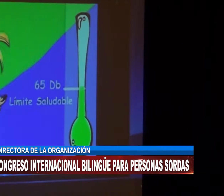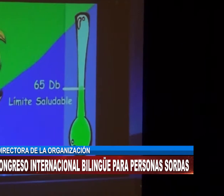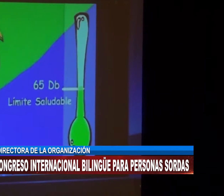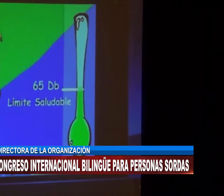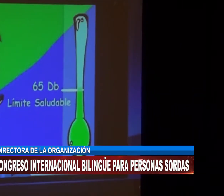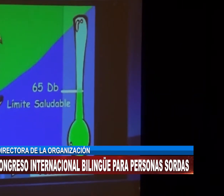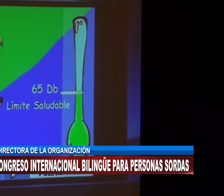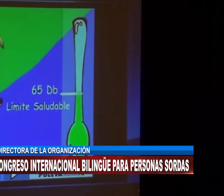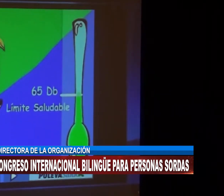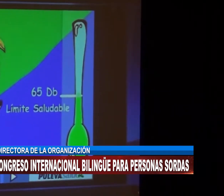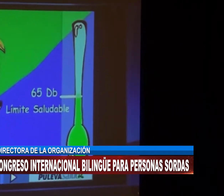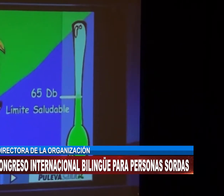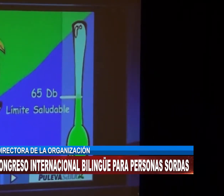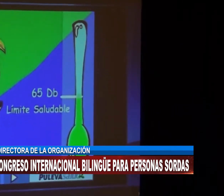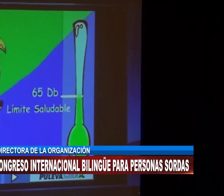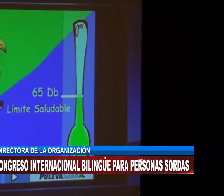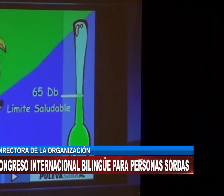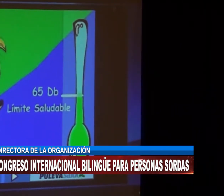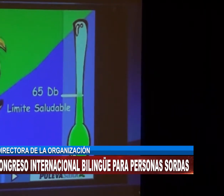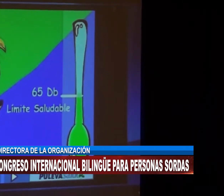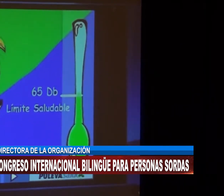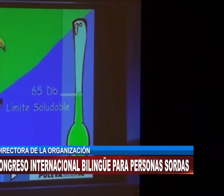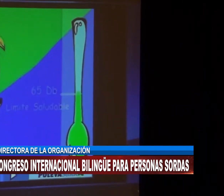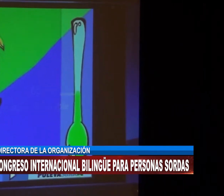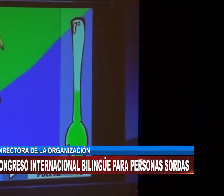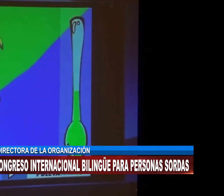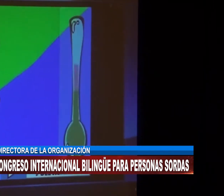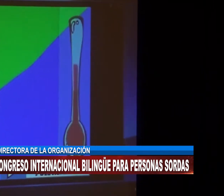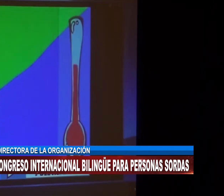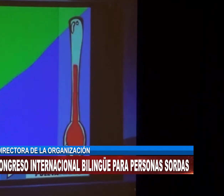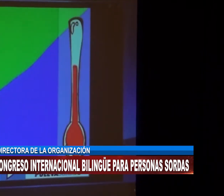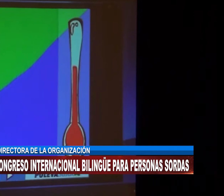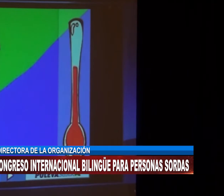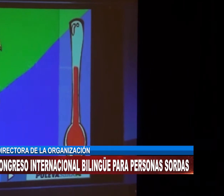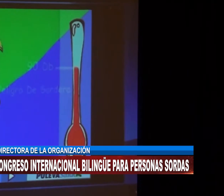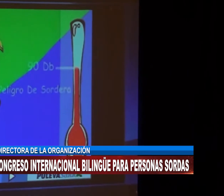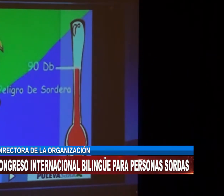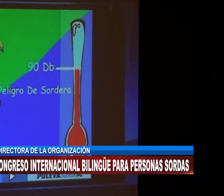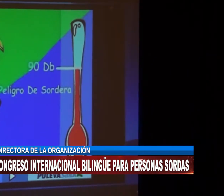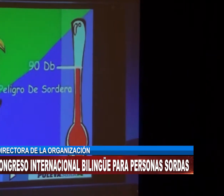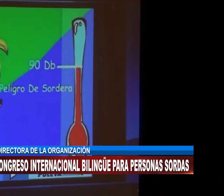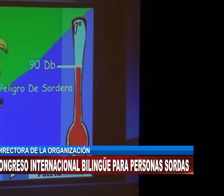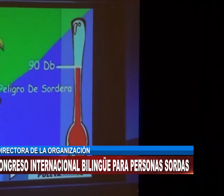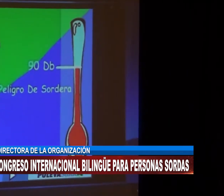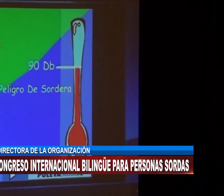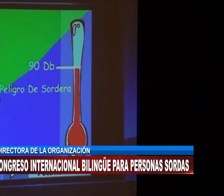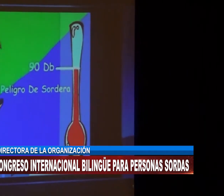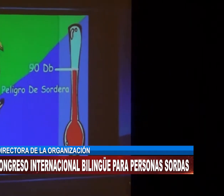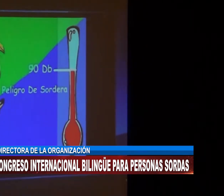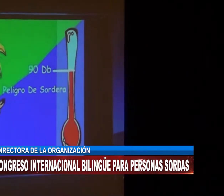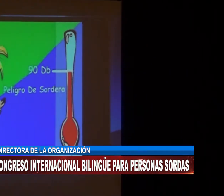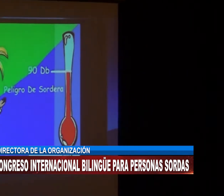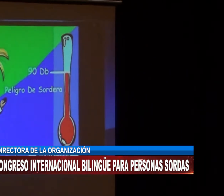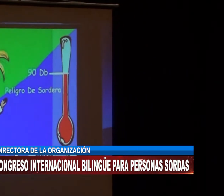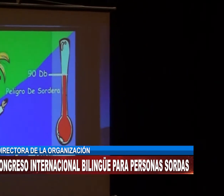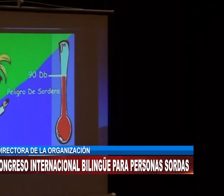asociaciones de sordos. Estamos esperando todavía la gente de Ushuaia que estaba preocupada porque no está llegando